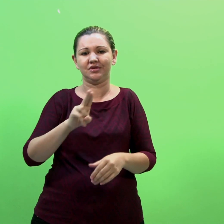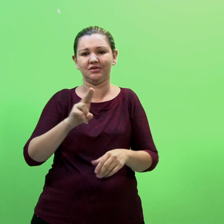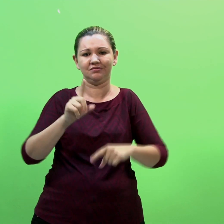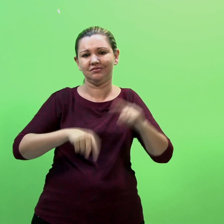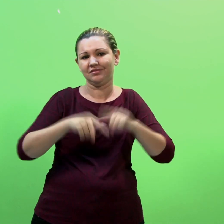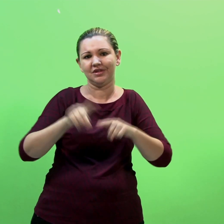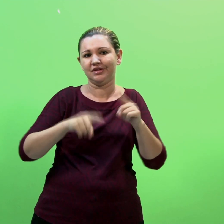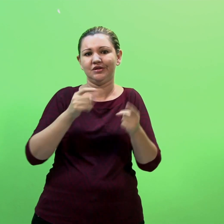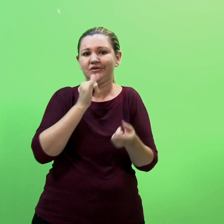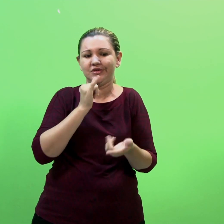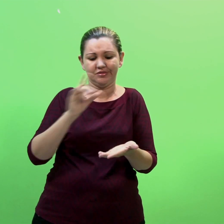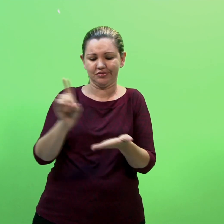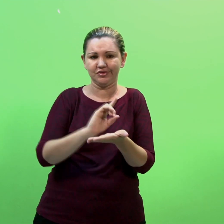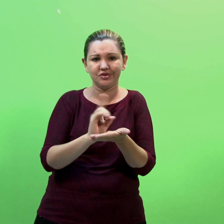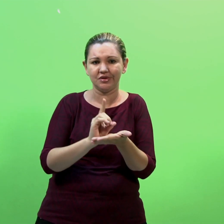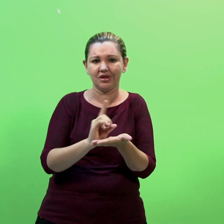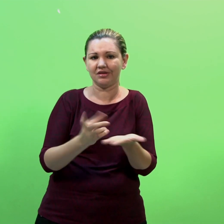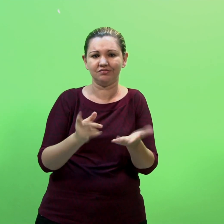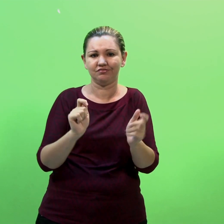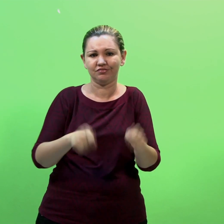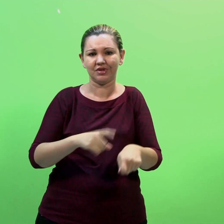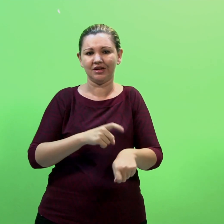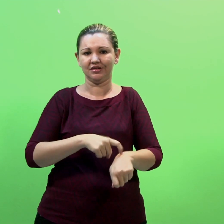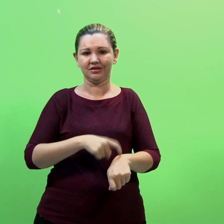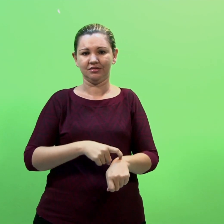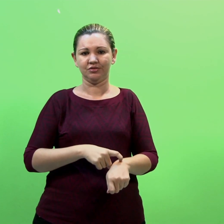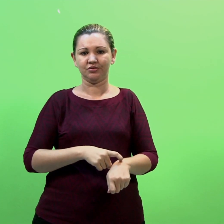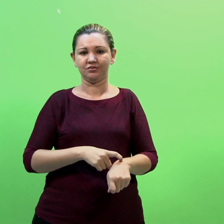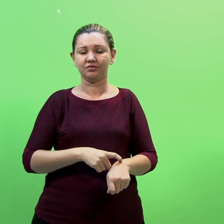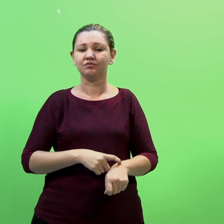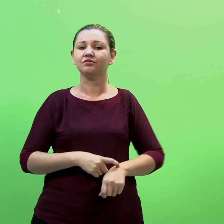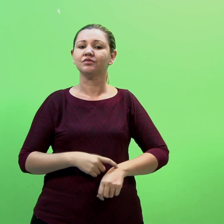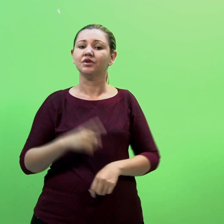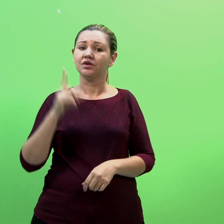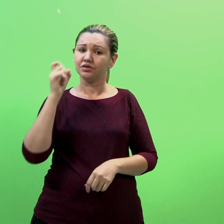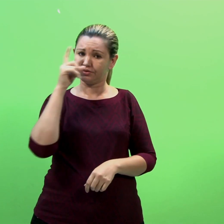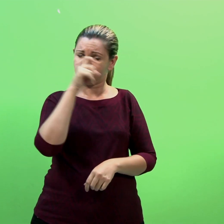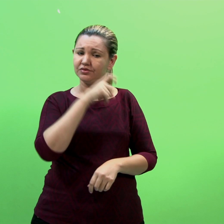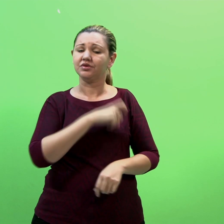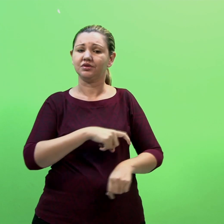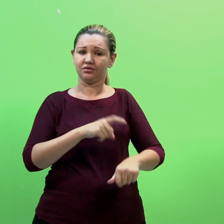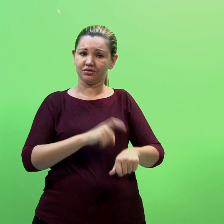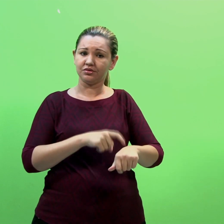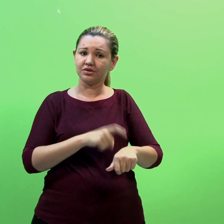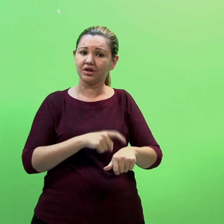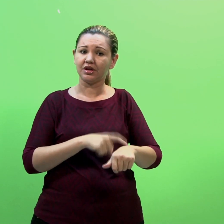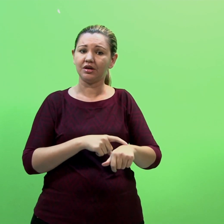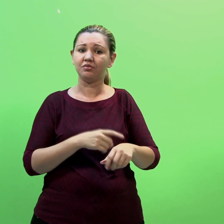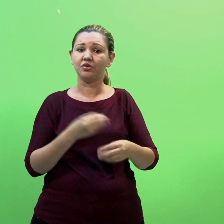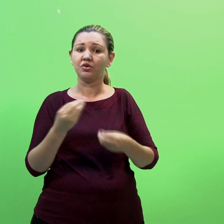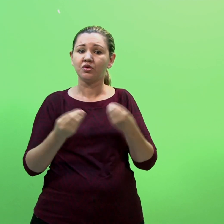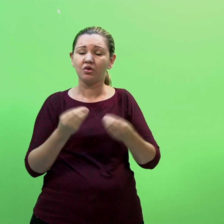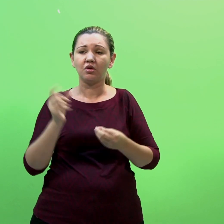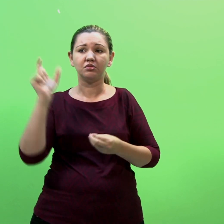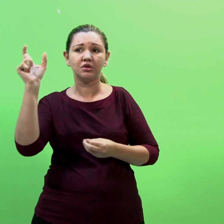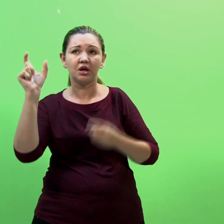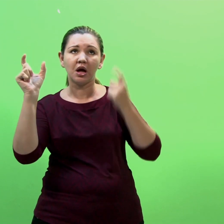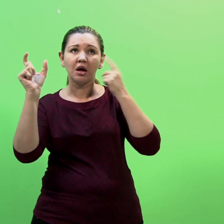Não podem fazer uso de materiais como dicionários São limitados pelo fator tempo na